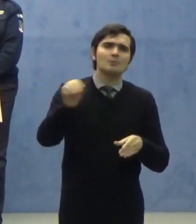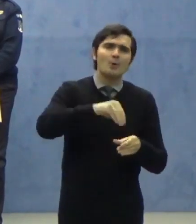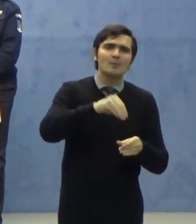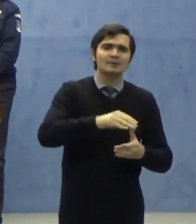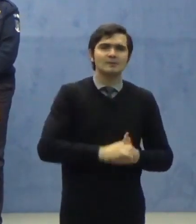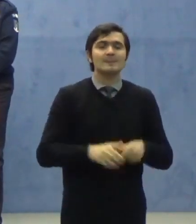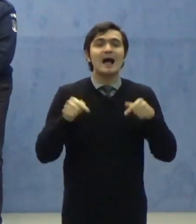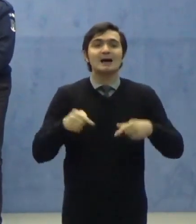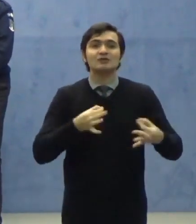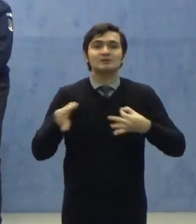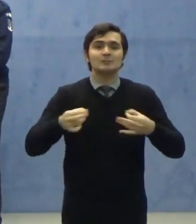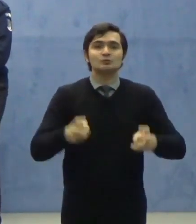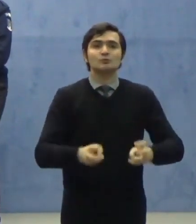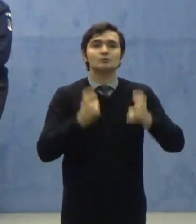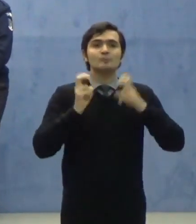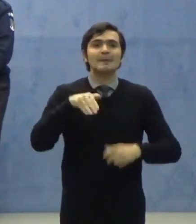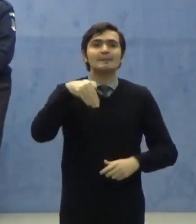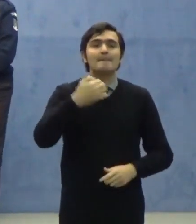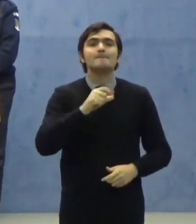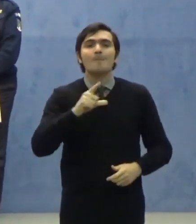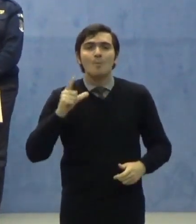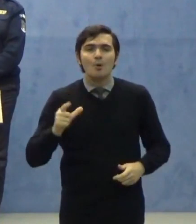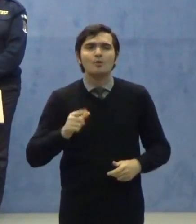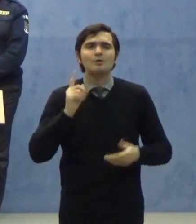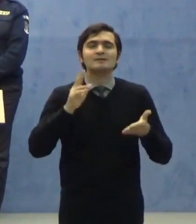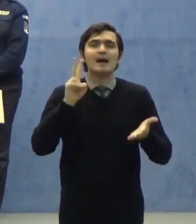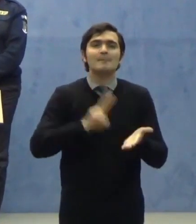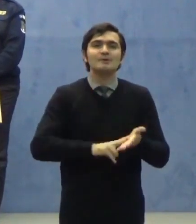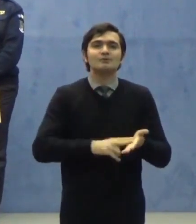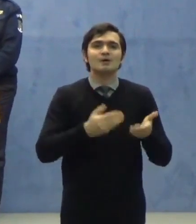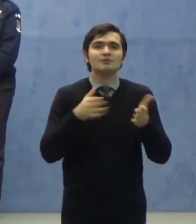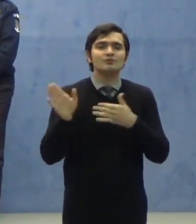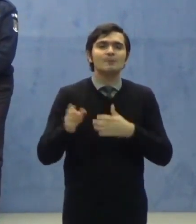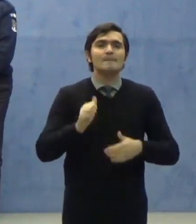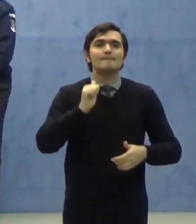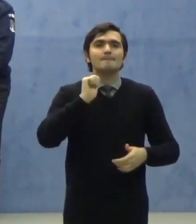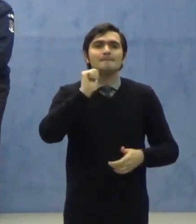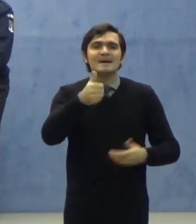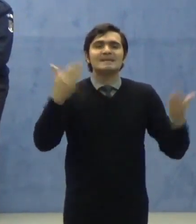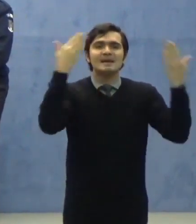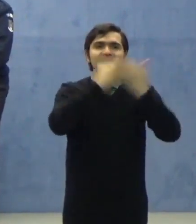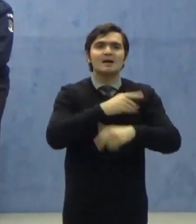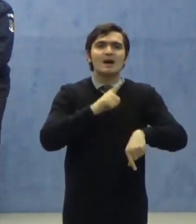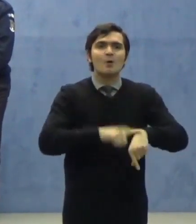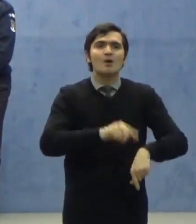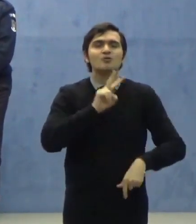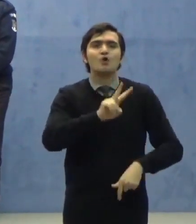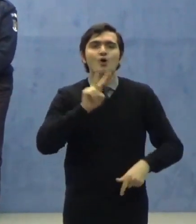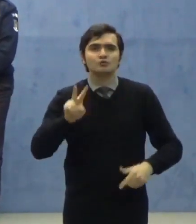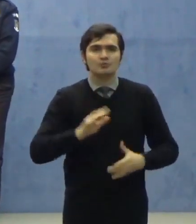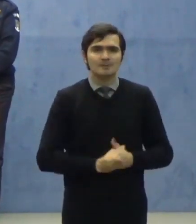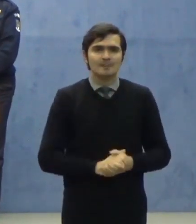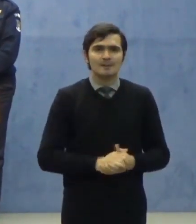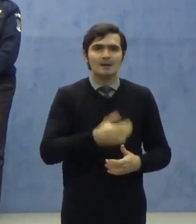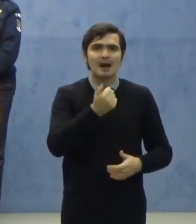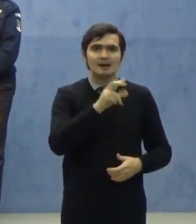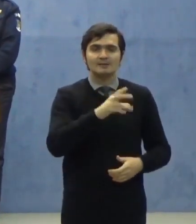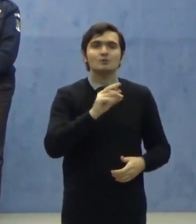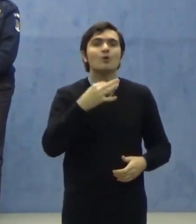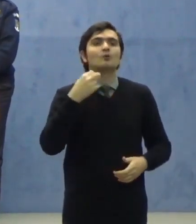Această măsură se va aplica de mâine seară de la ora 22. Articolul 3